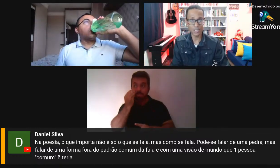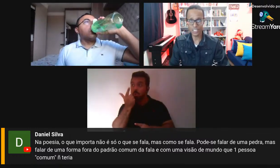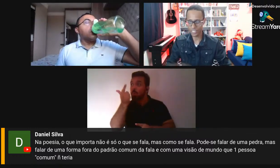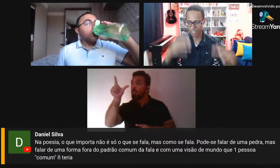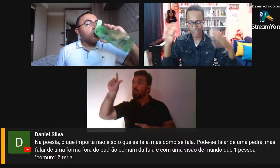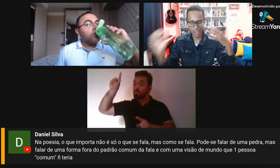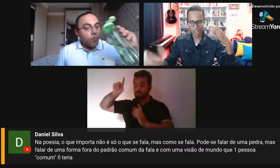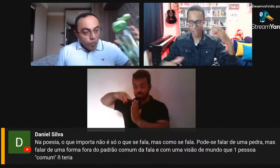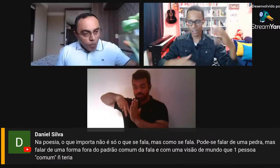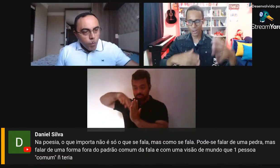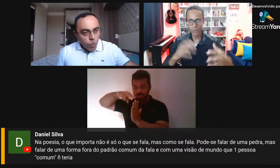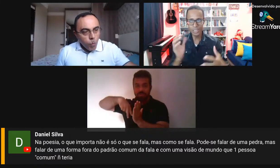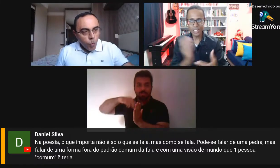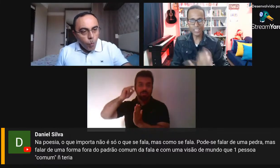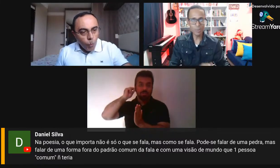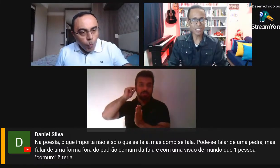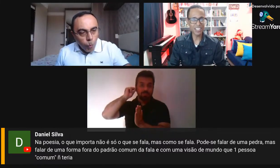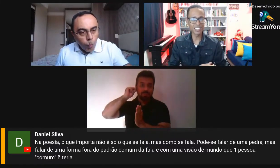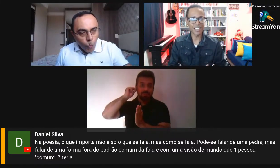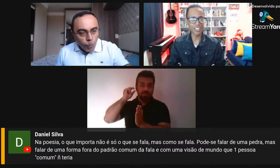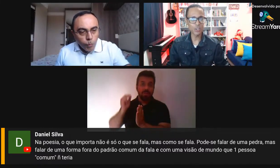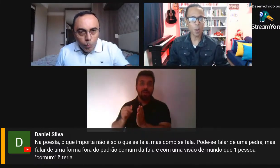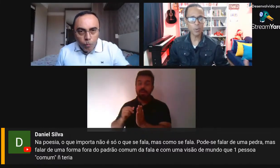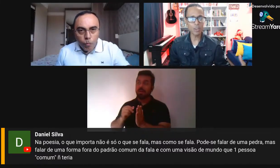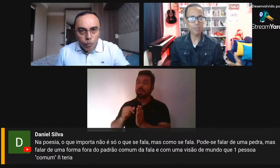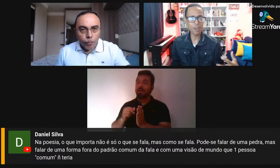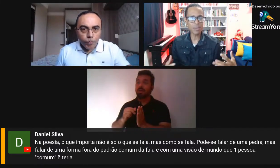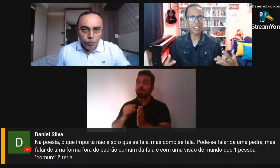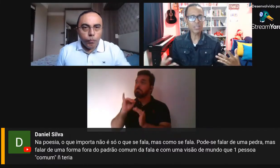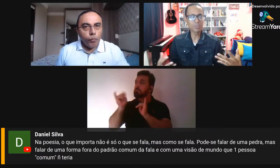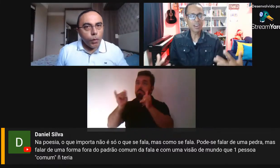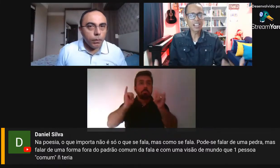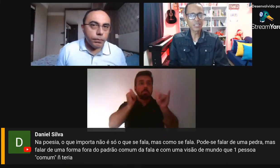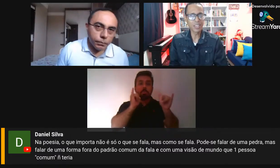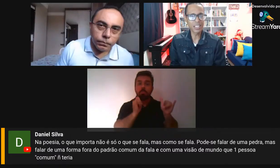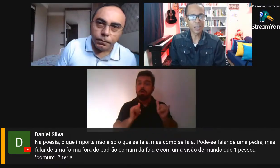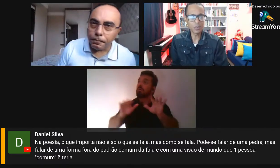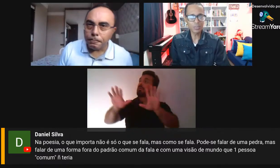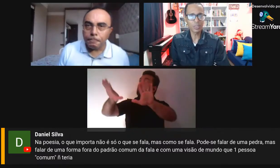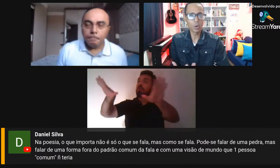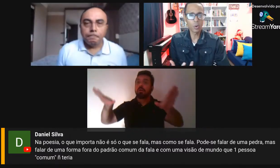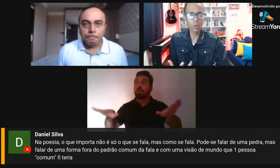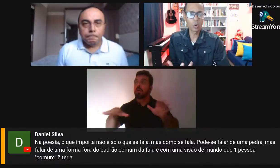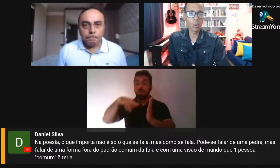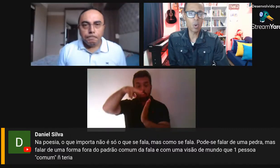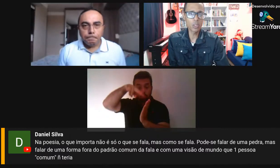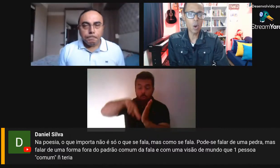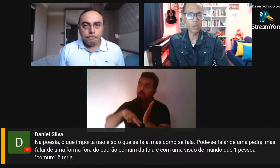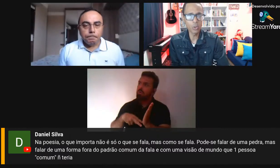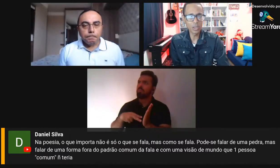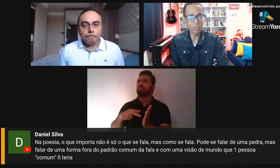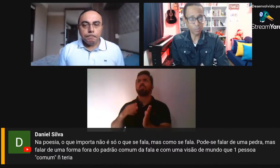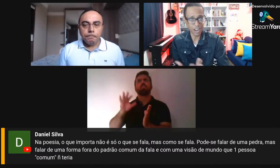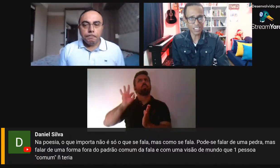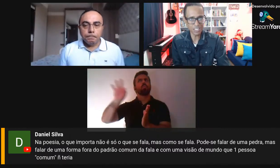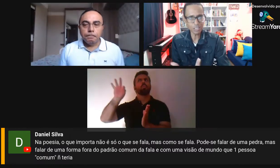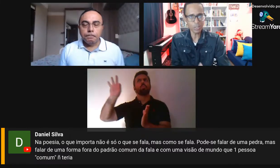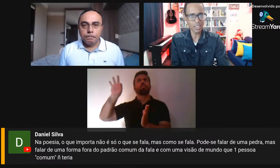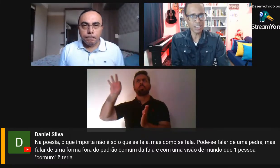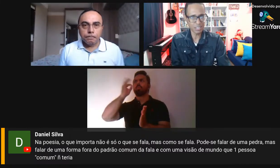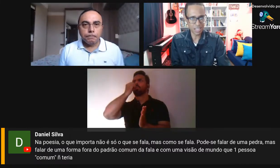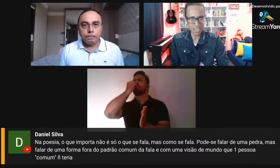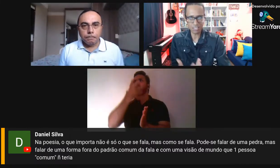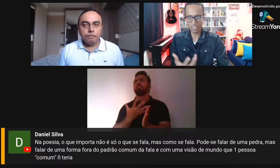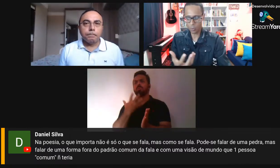pessoa fala gente, eu li numa sentada só porque foi me cativando. quando o autor traz